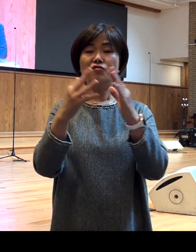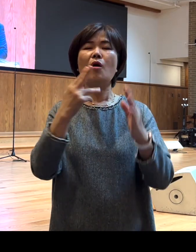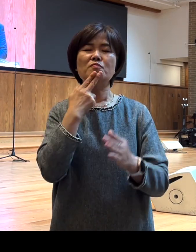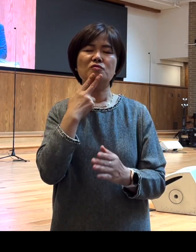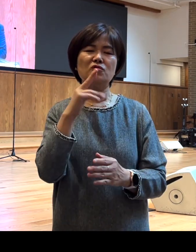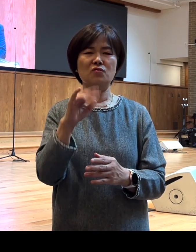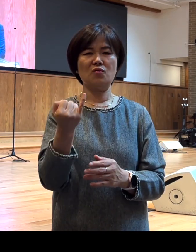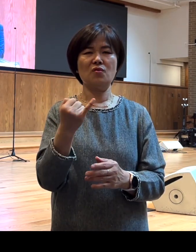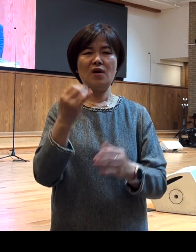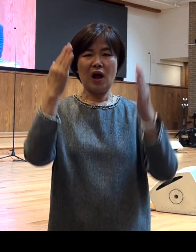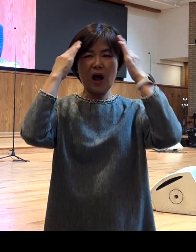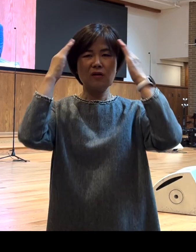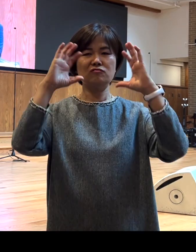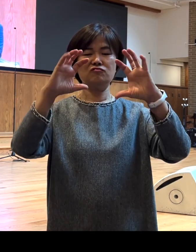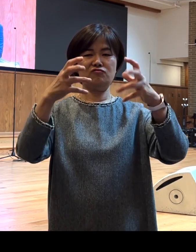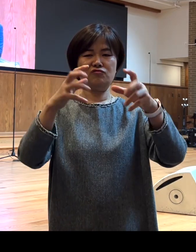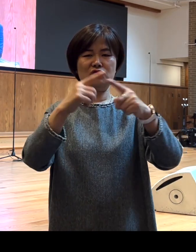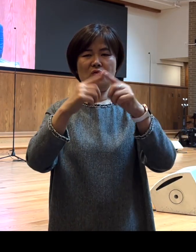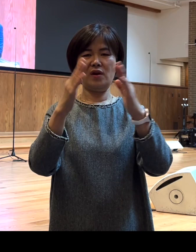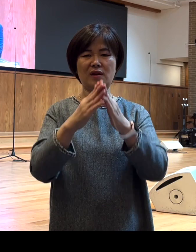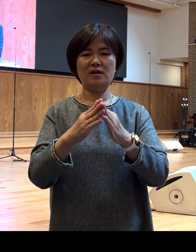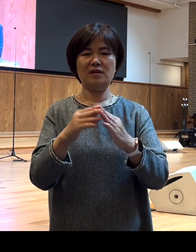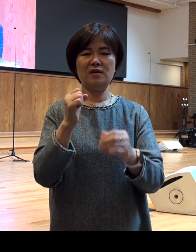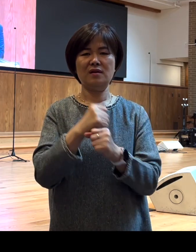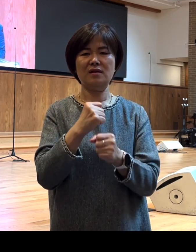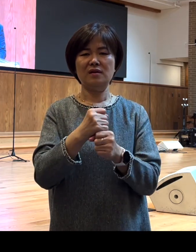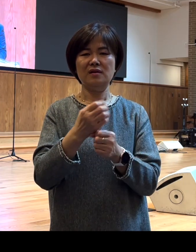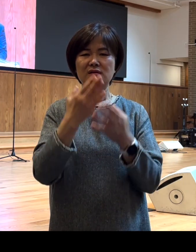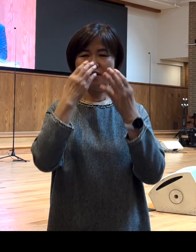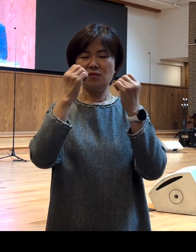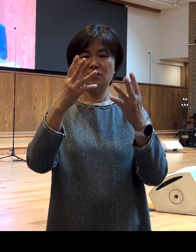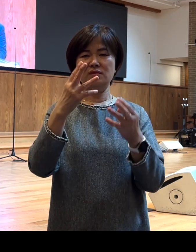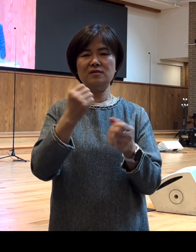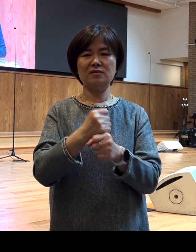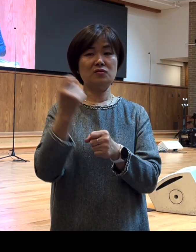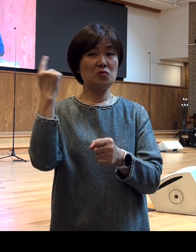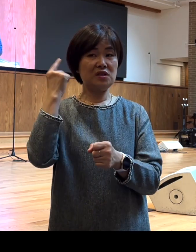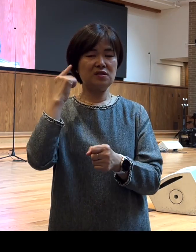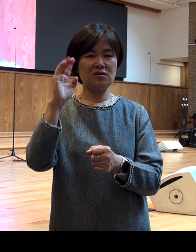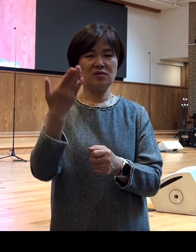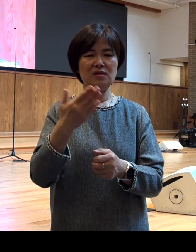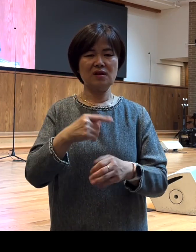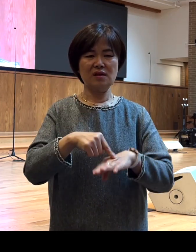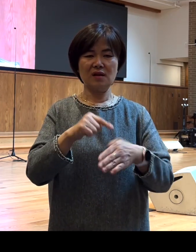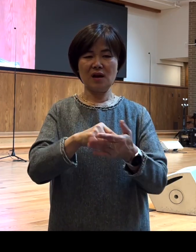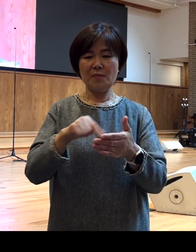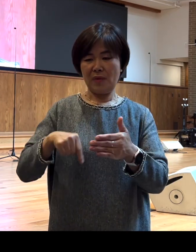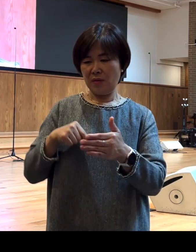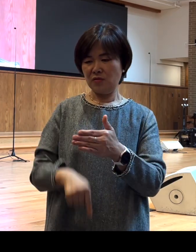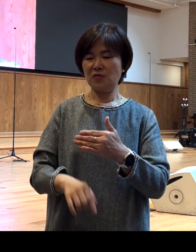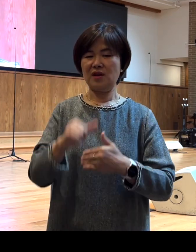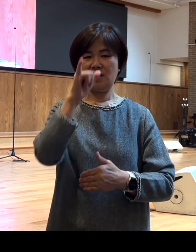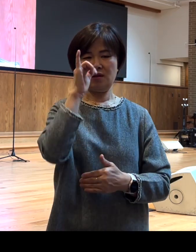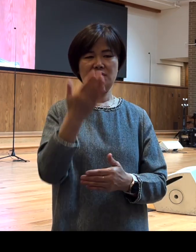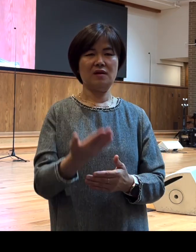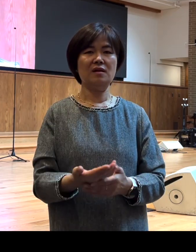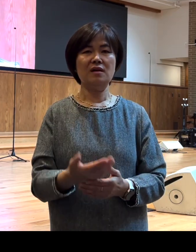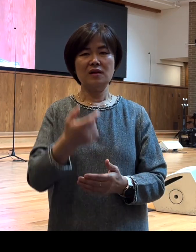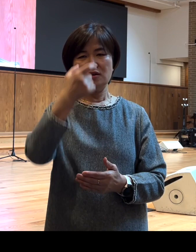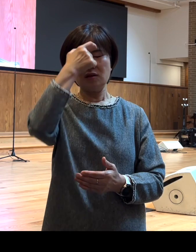한국교계나 신선한 뉴스가 될 수 있겠다 그런 생각도 마음 한편에 있었습니다 그럼 기도원에 올라가서